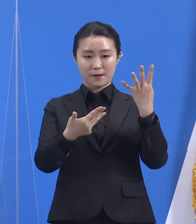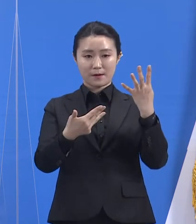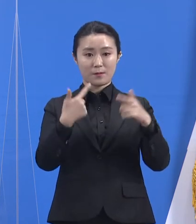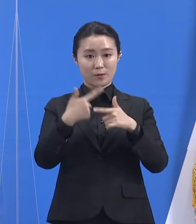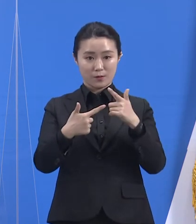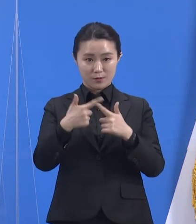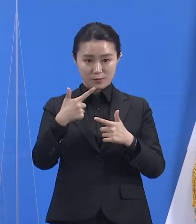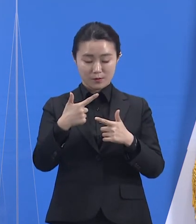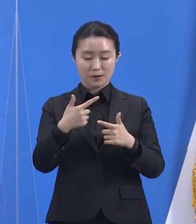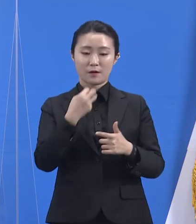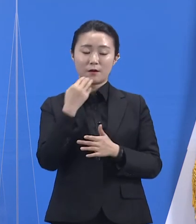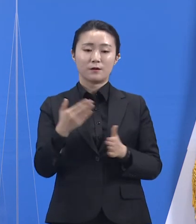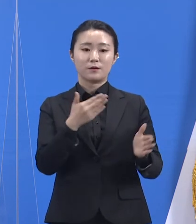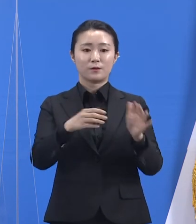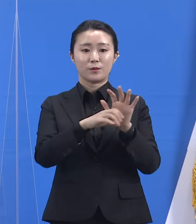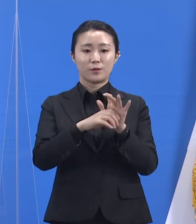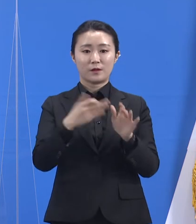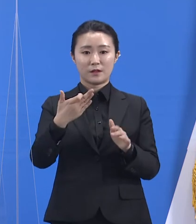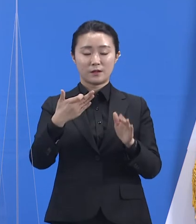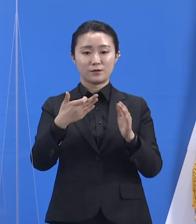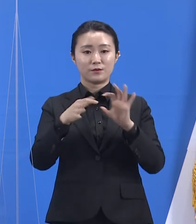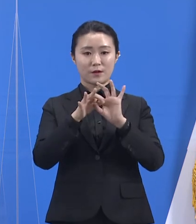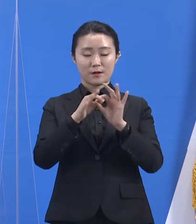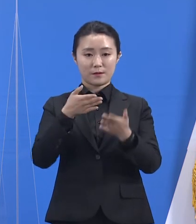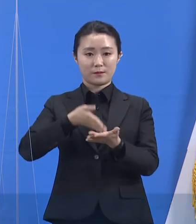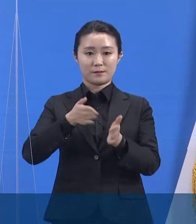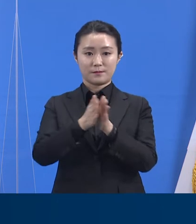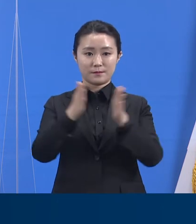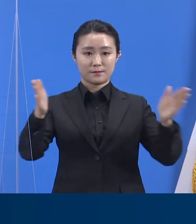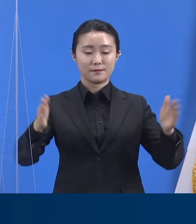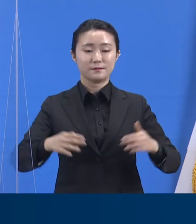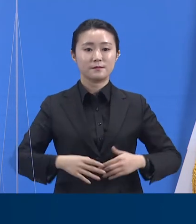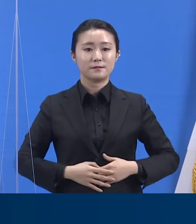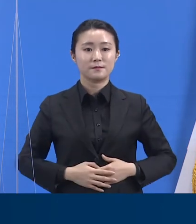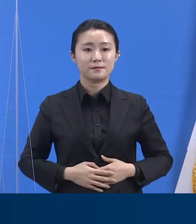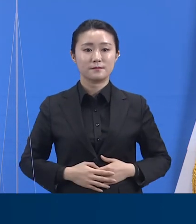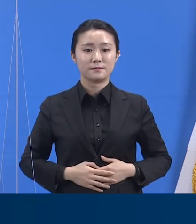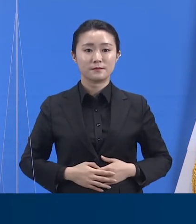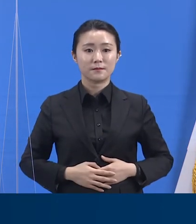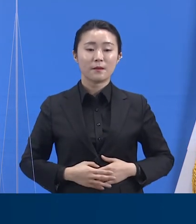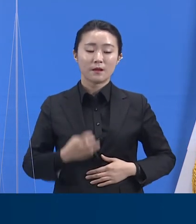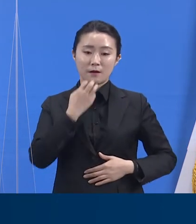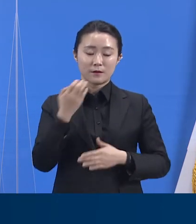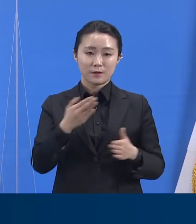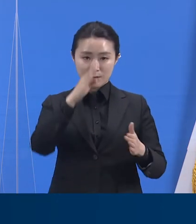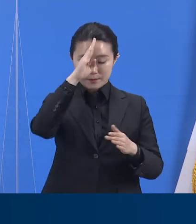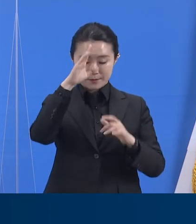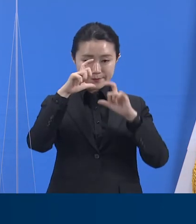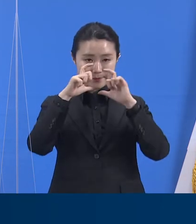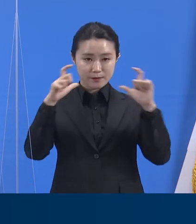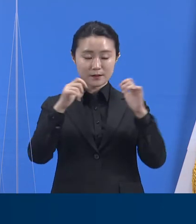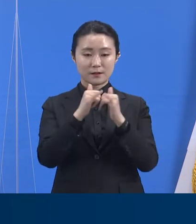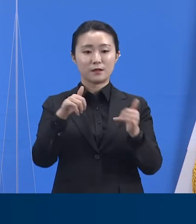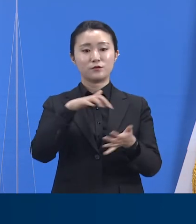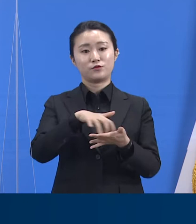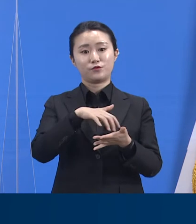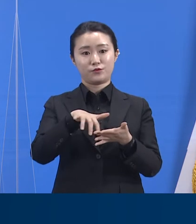코로나19 대응 관련 정례 기자회견을 시작하겠습니다. 경기도 확진자 발생 현황입니다.